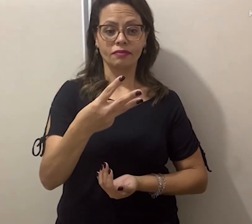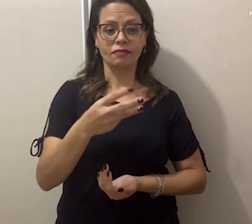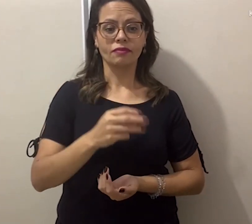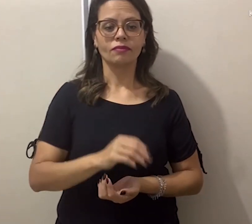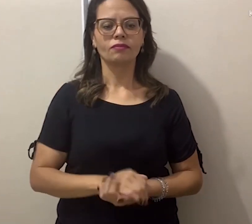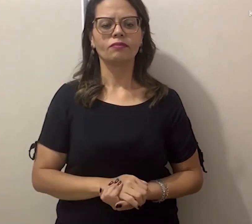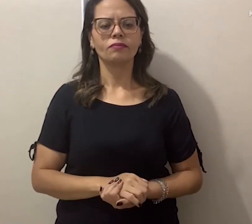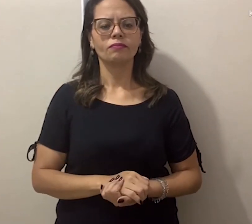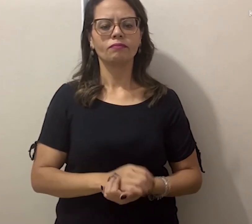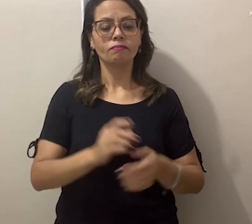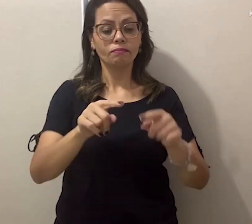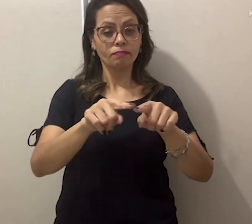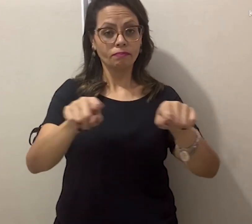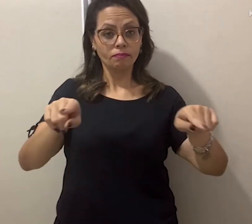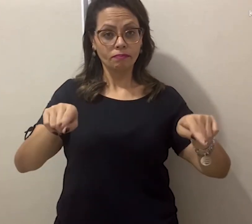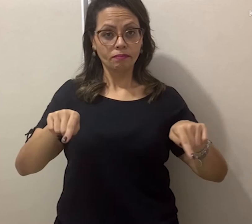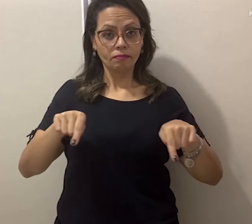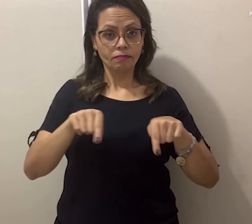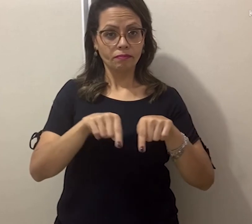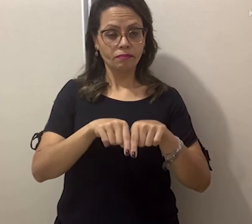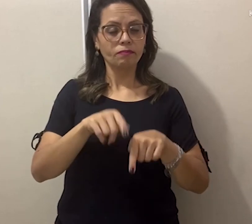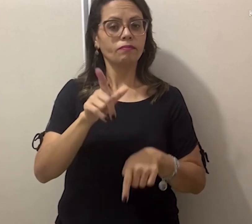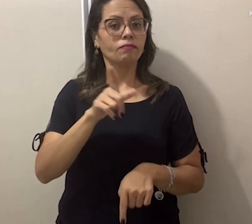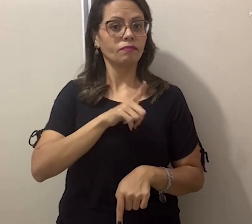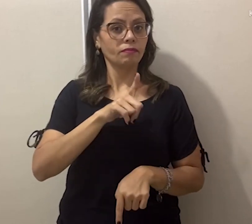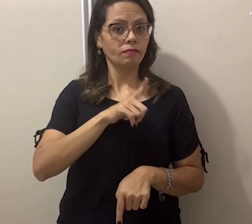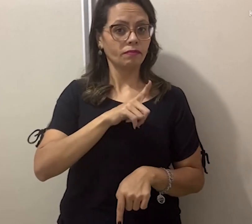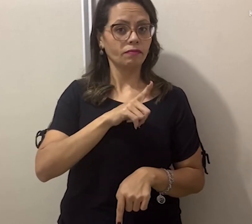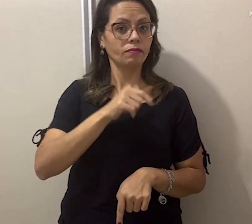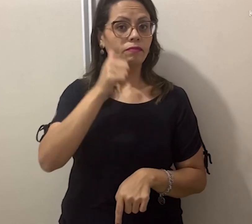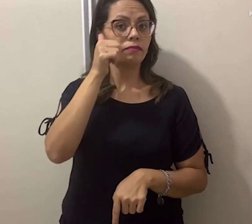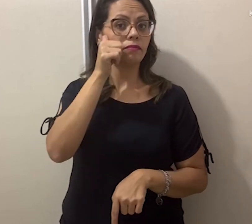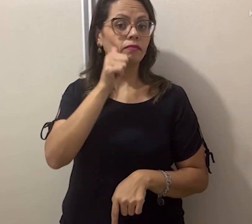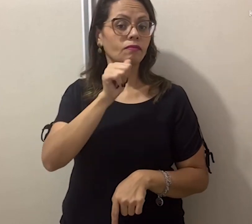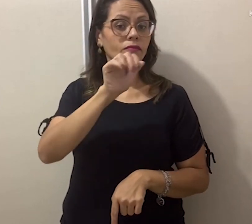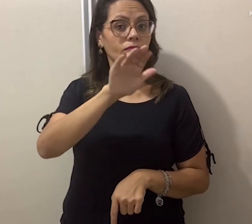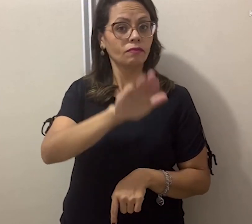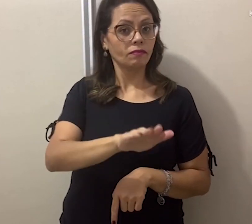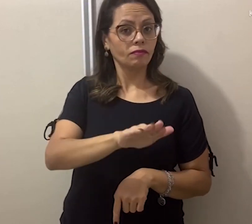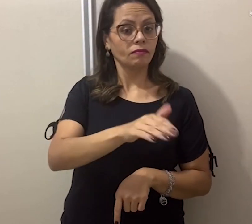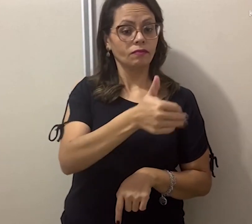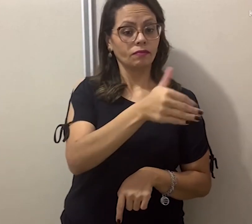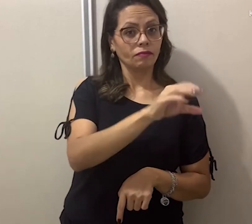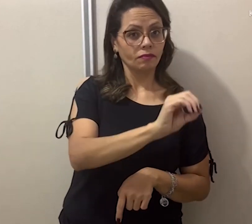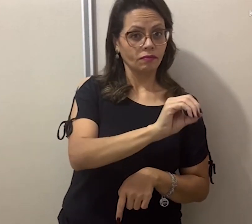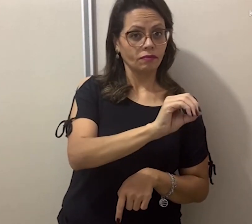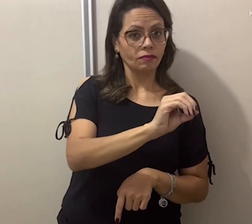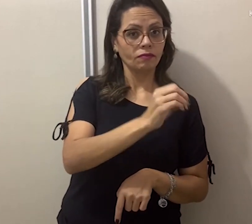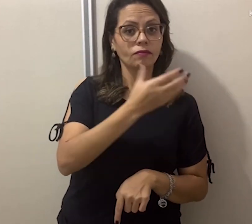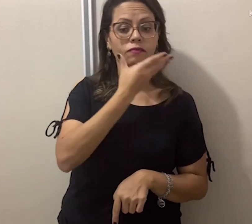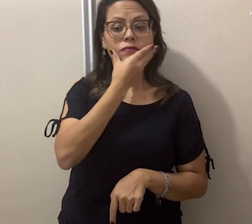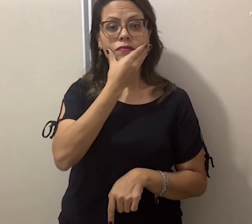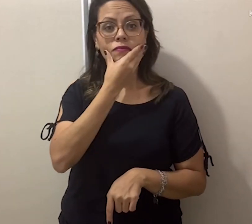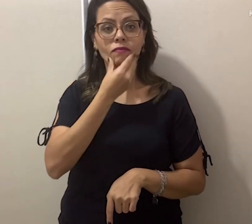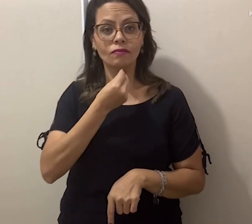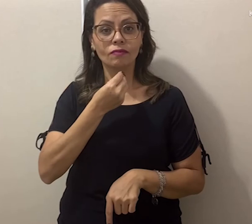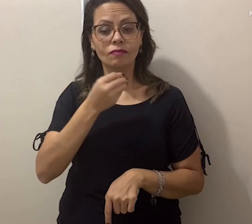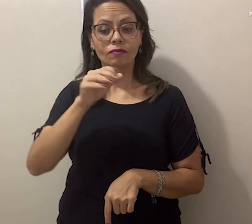Número 3. Na sala de aula, nós temos 10 meninas,